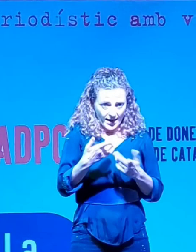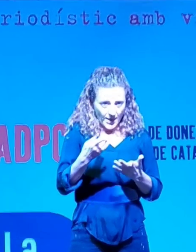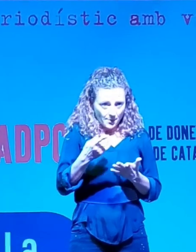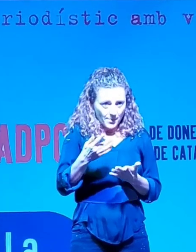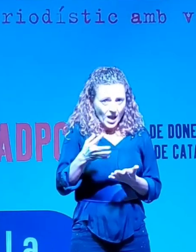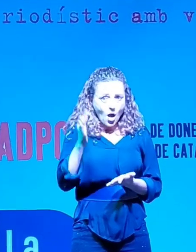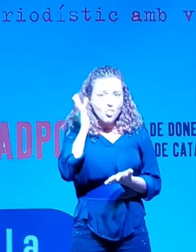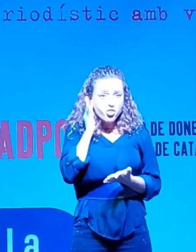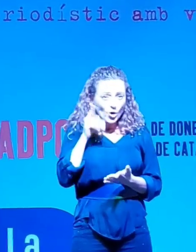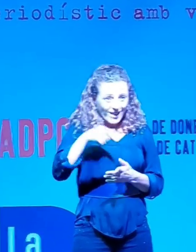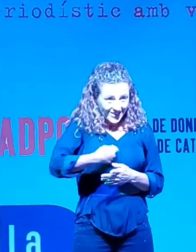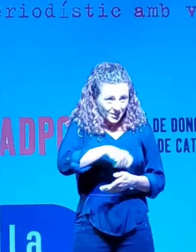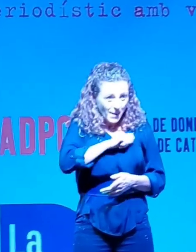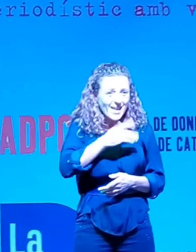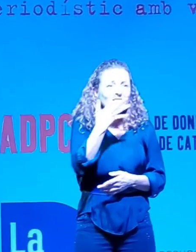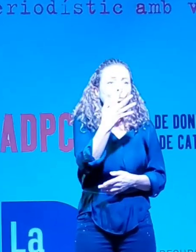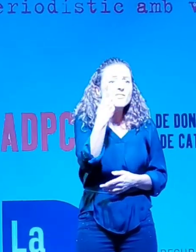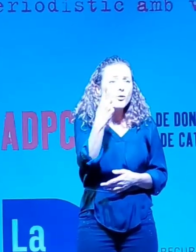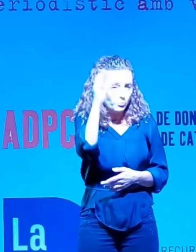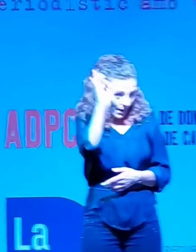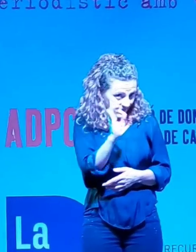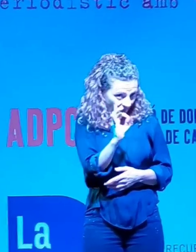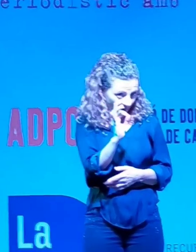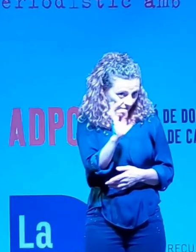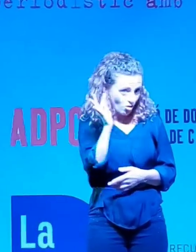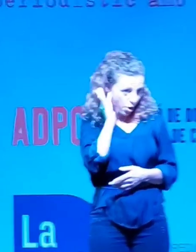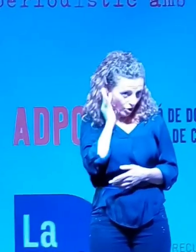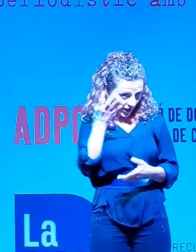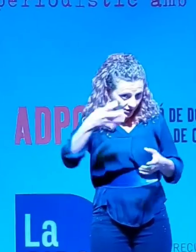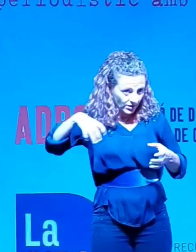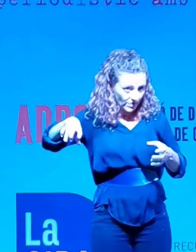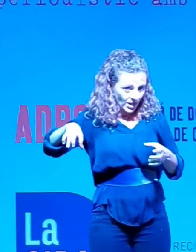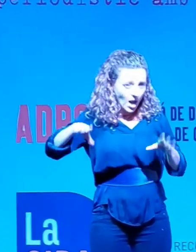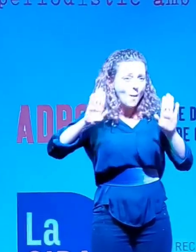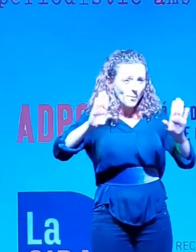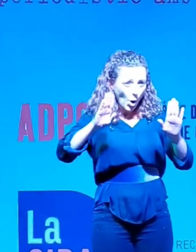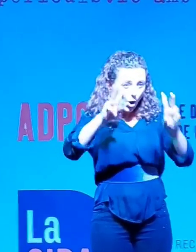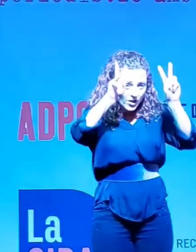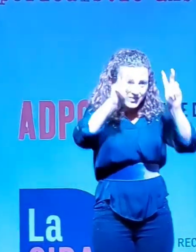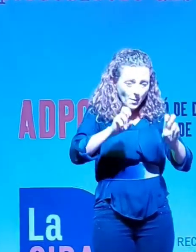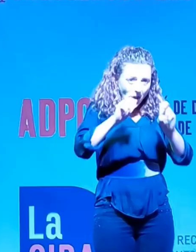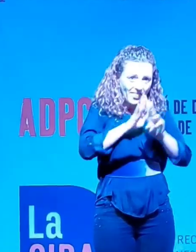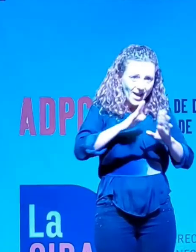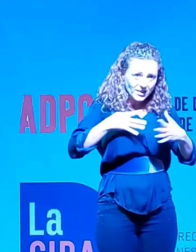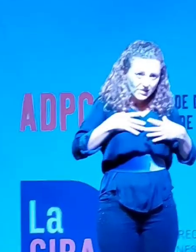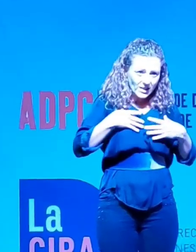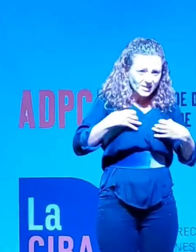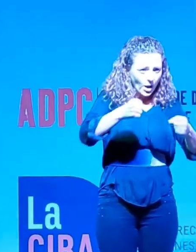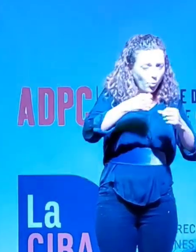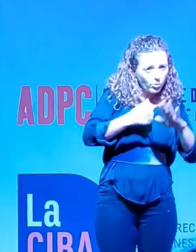som el 52% de la població, la visió de la salut continua sent majorment masculina.